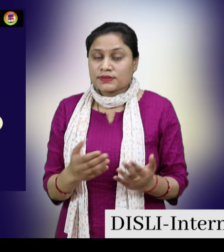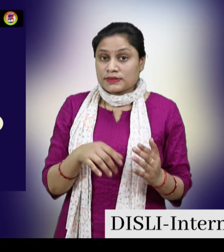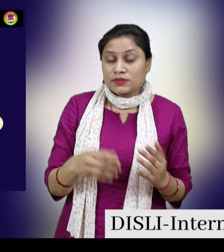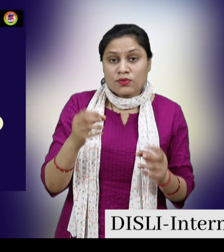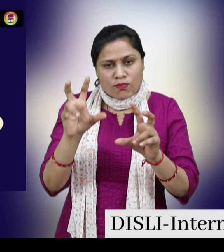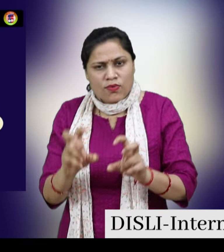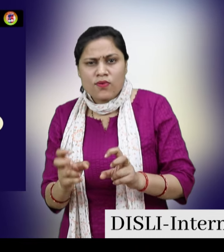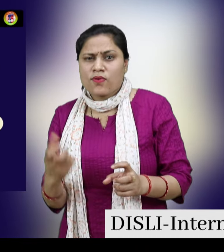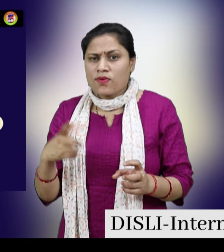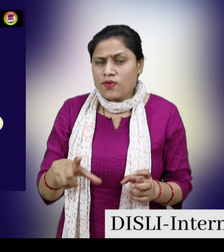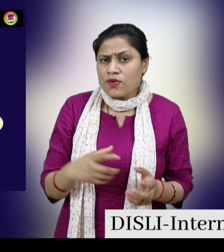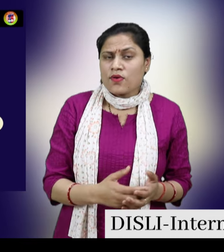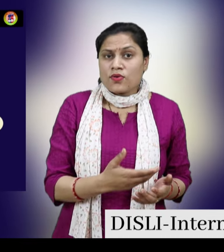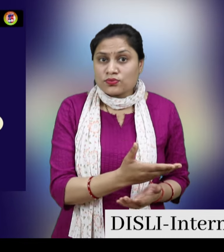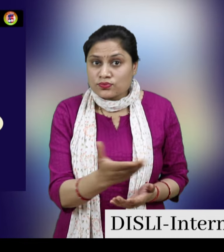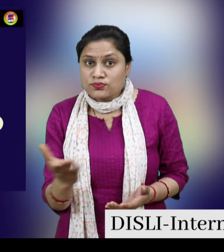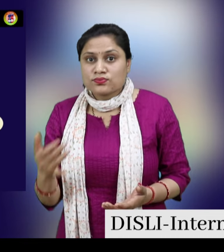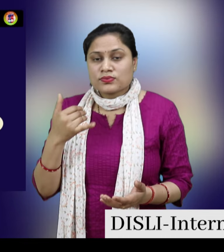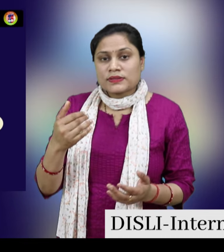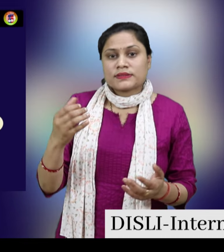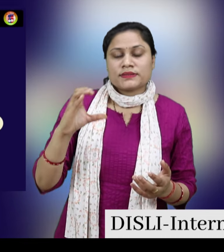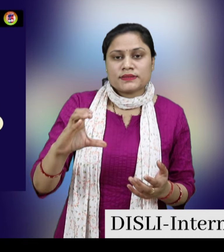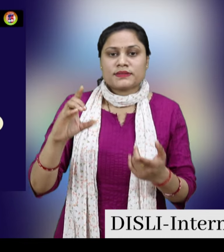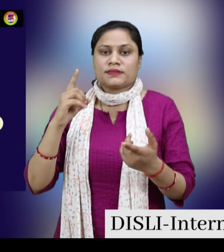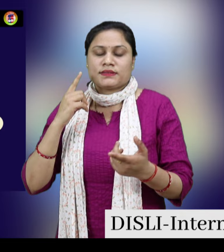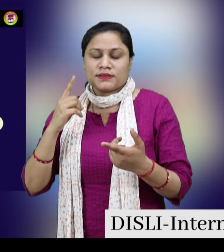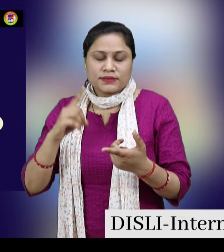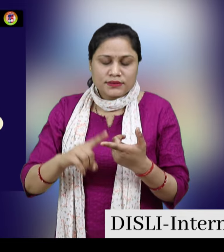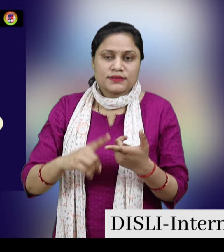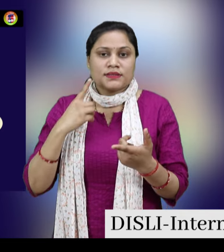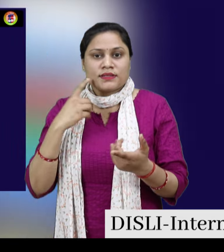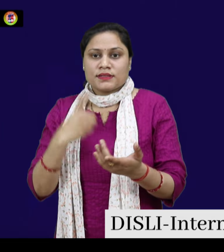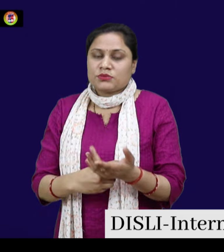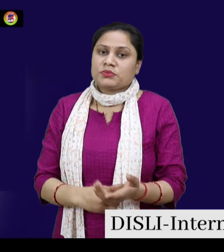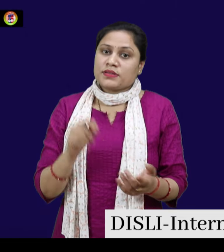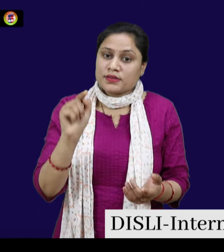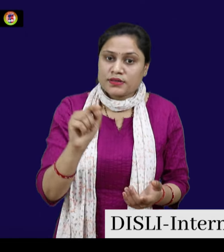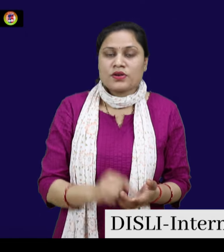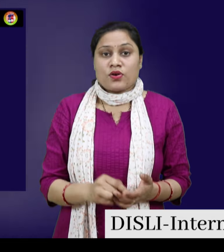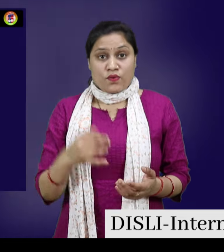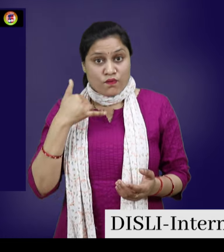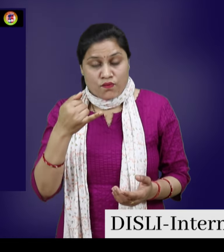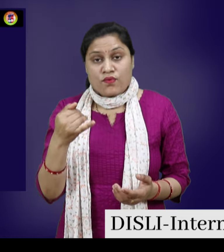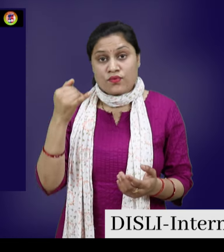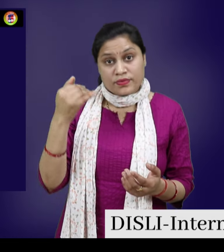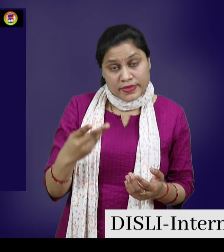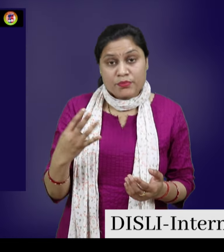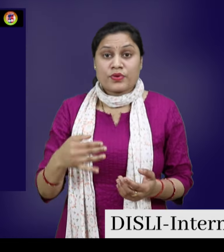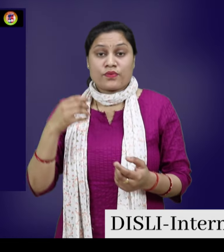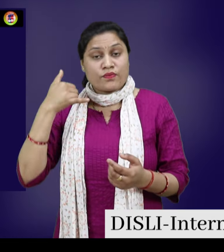services के अंदर block your lost stolen mobile CEIR पर क्लिक करें आपको केवल phone number, phone